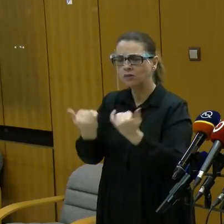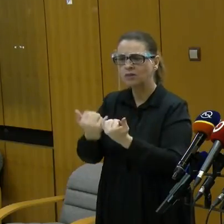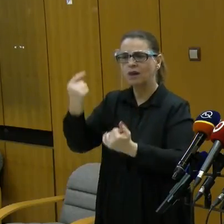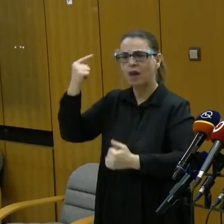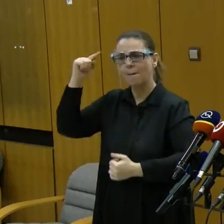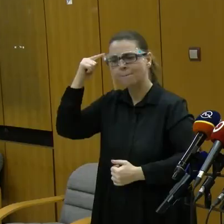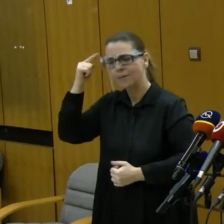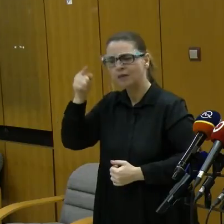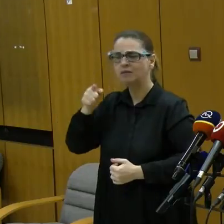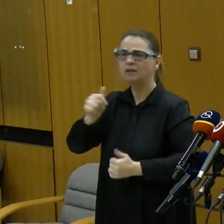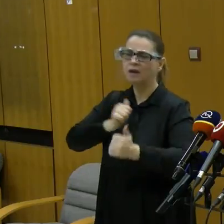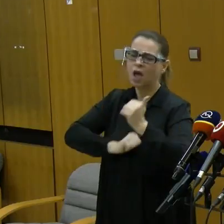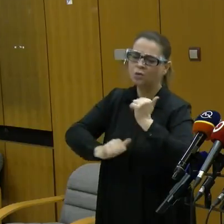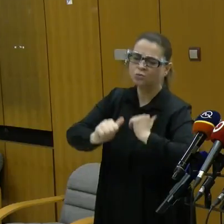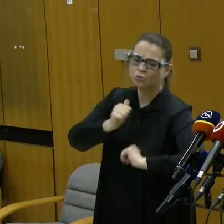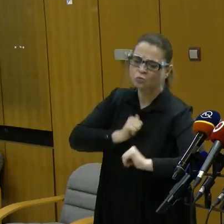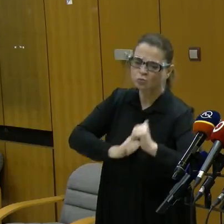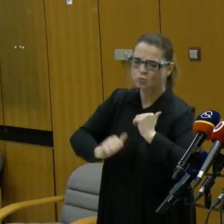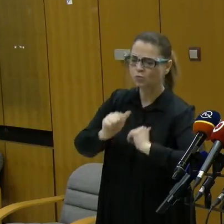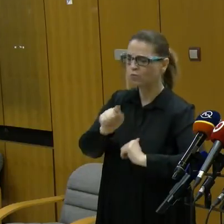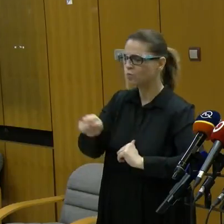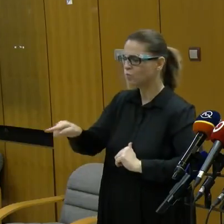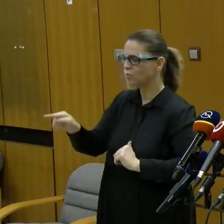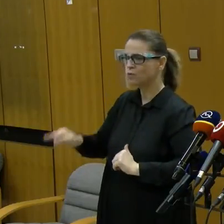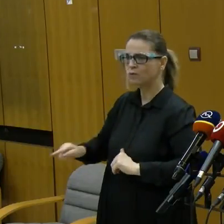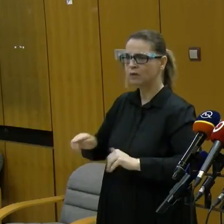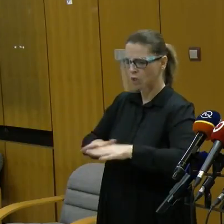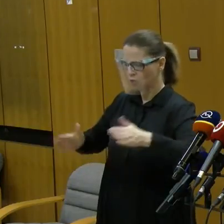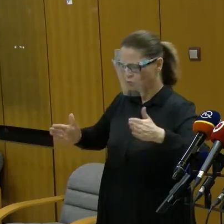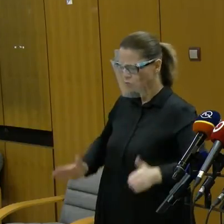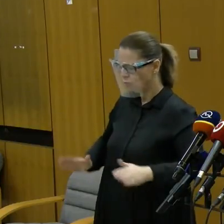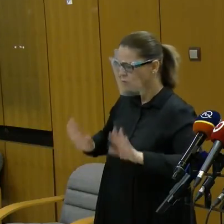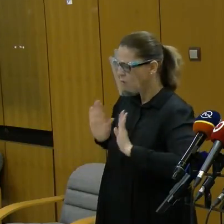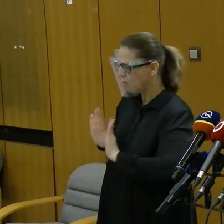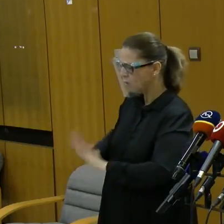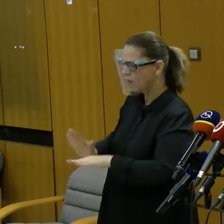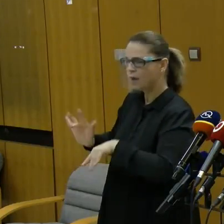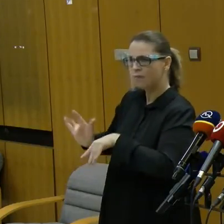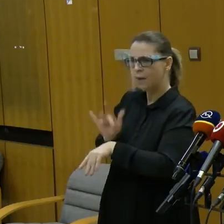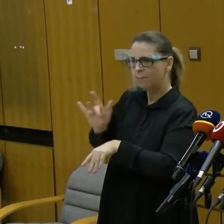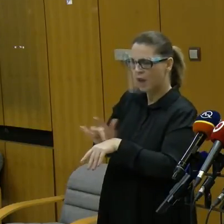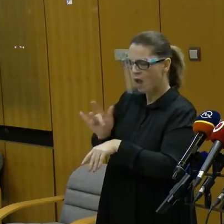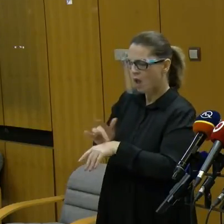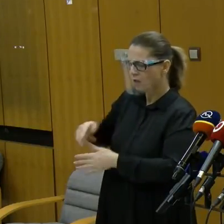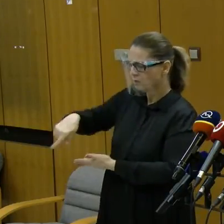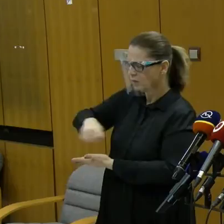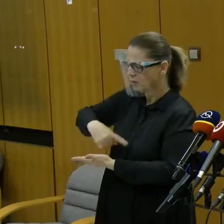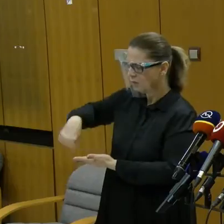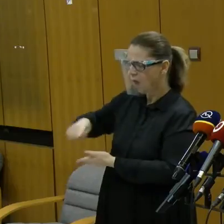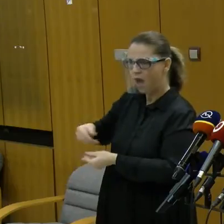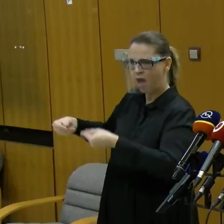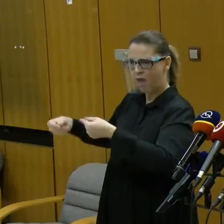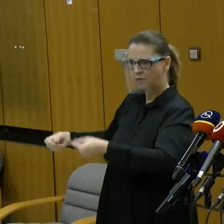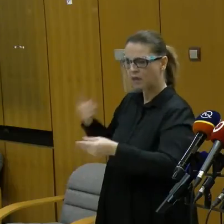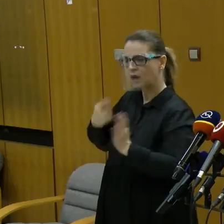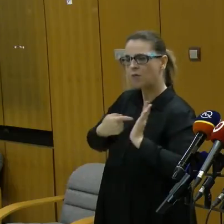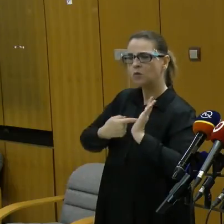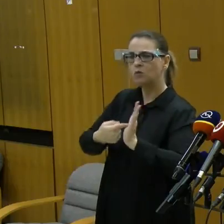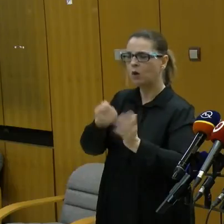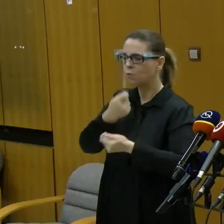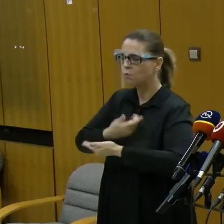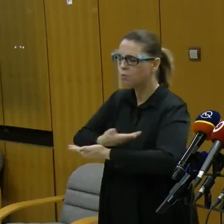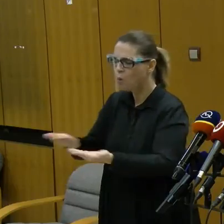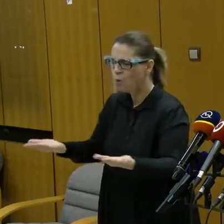tých putníkov. Nechávali si pri stole prázdny tanier, aby práve počas týchto sviatkov preukázali tú svoju